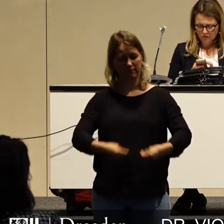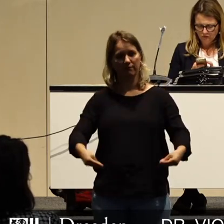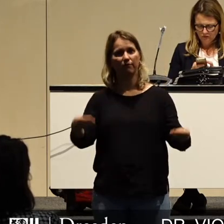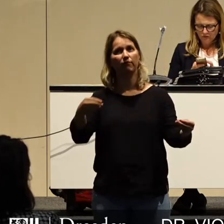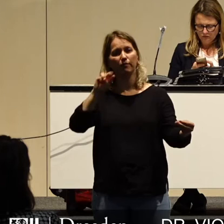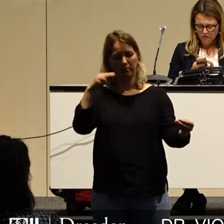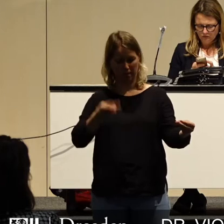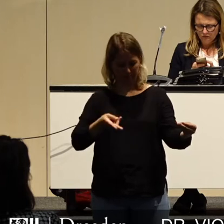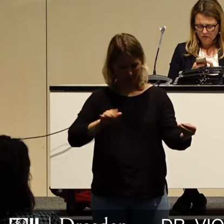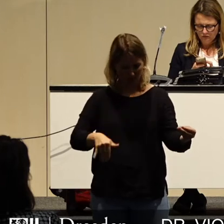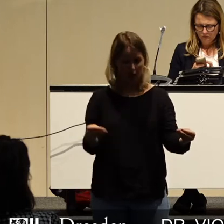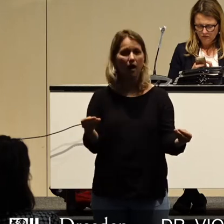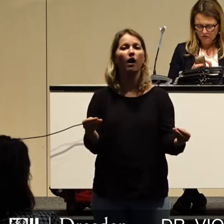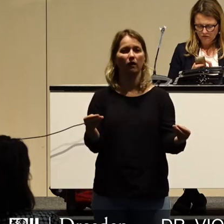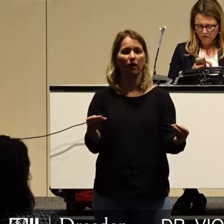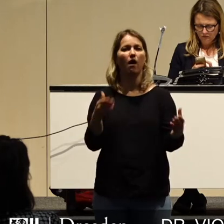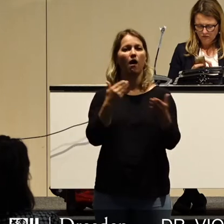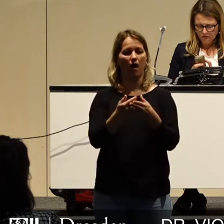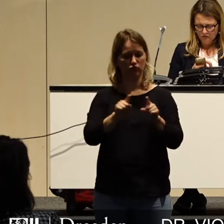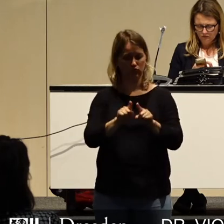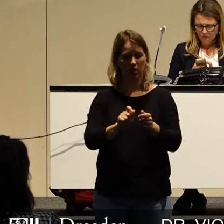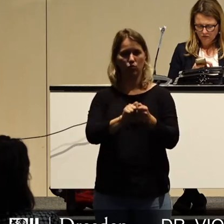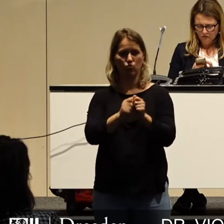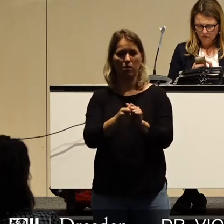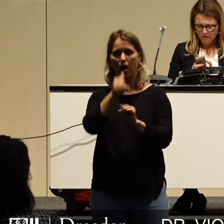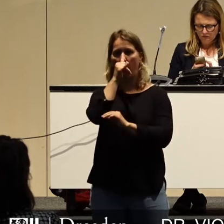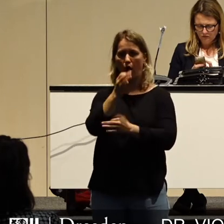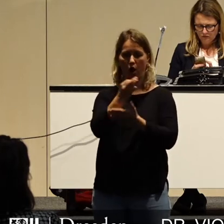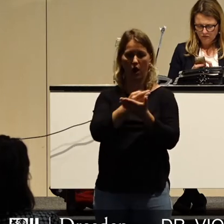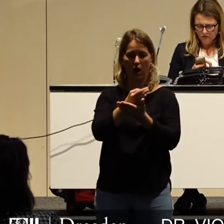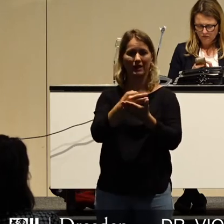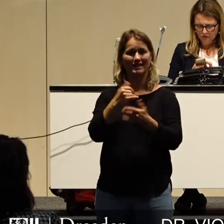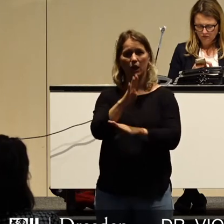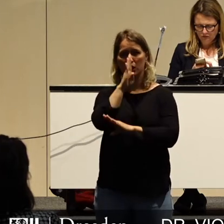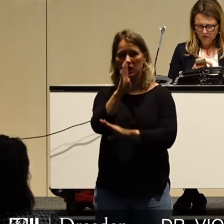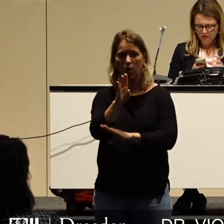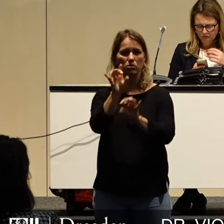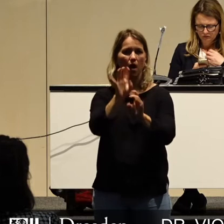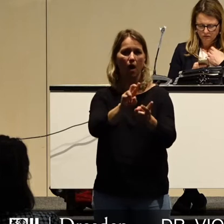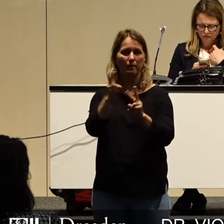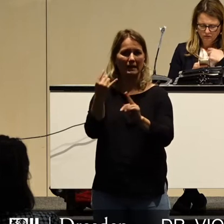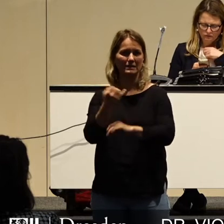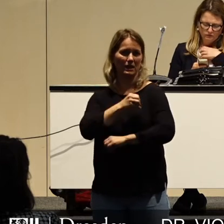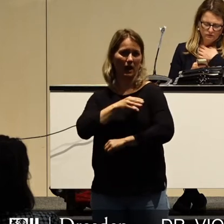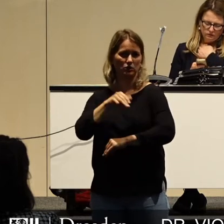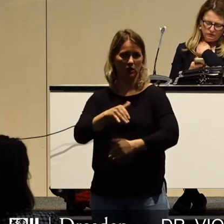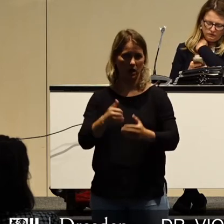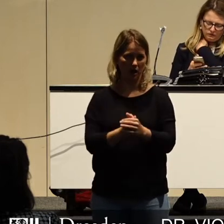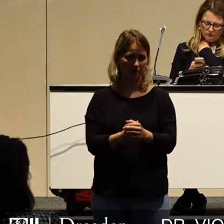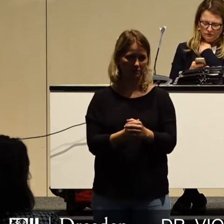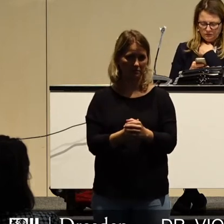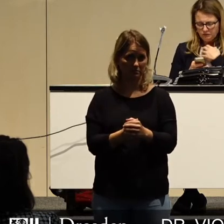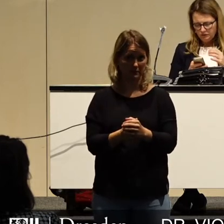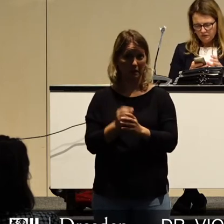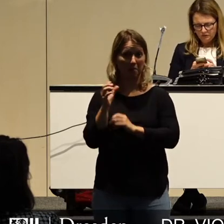Nachthemd des Mädchens hinein. Aus den Sternen werden Goldtaler und die Not des Mädchens hat fortan ein Ende. Und was meinen